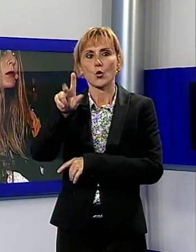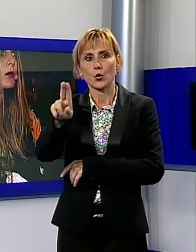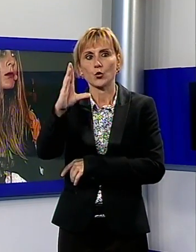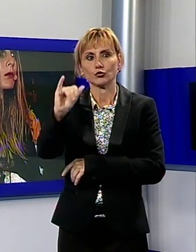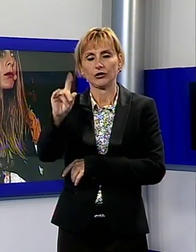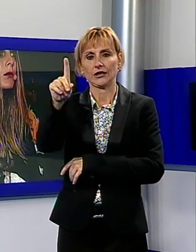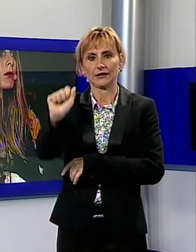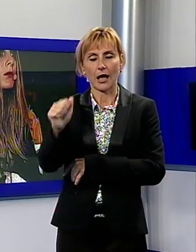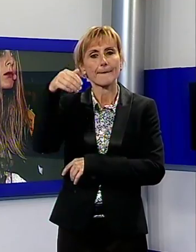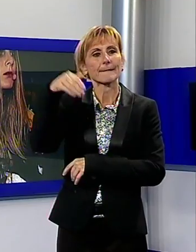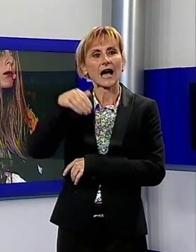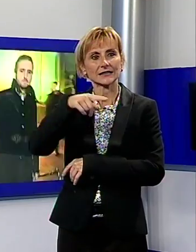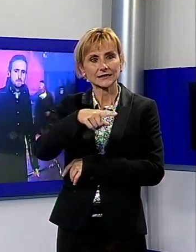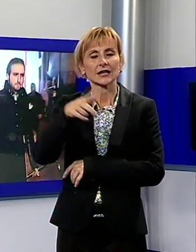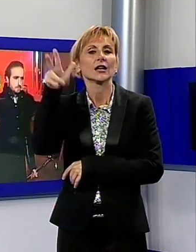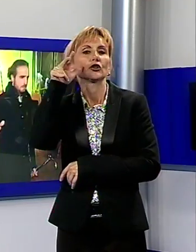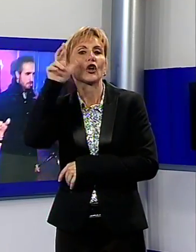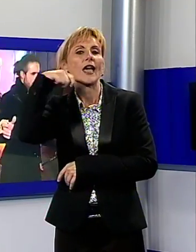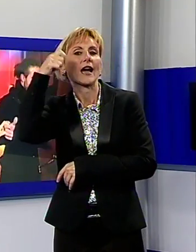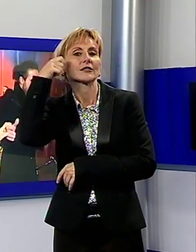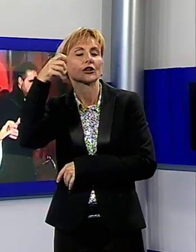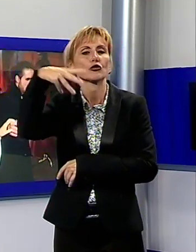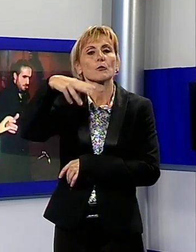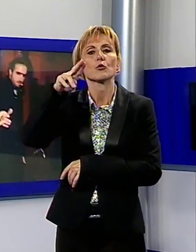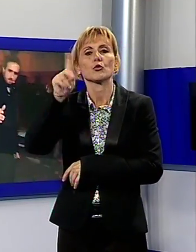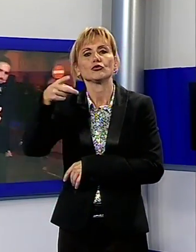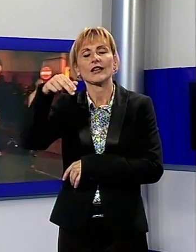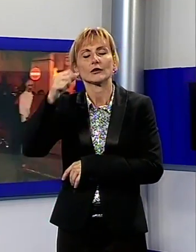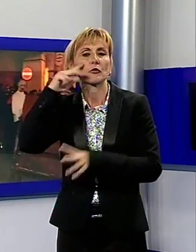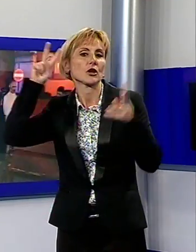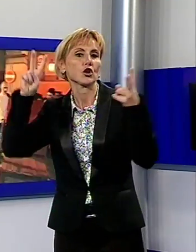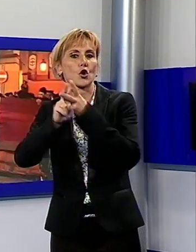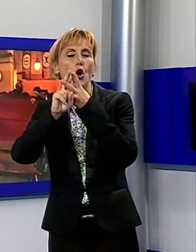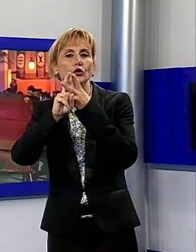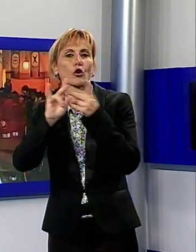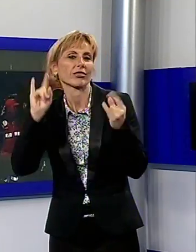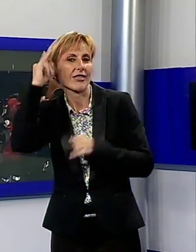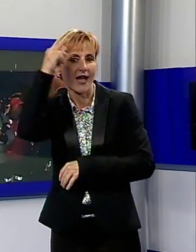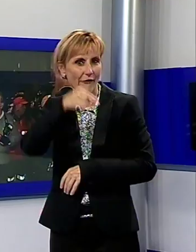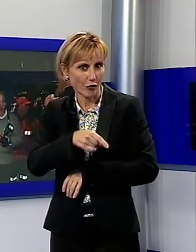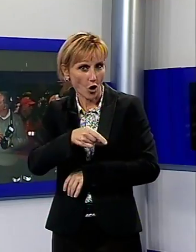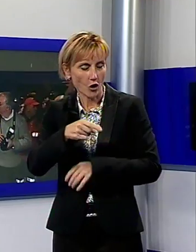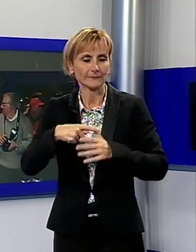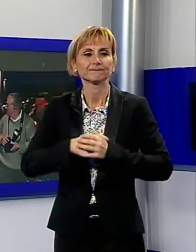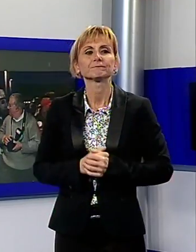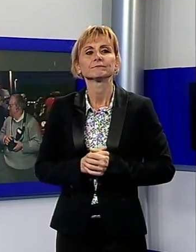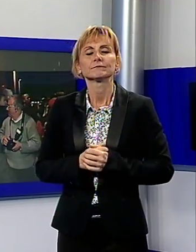anni da Laura Mugnaini e il successivo incontro con Lucifero, Davide Gennai. Da lì si è formato il corteo che ha